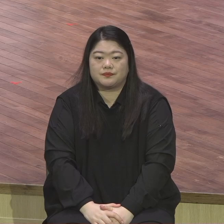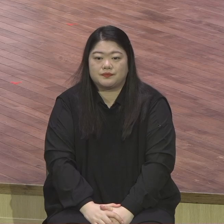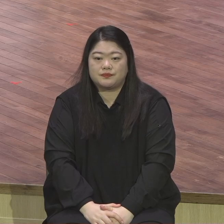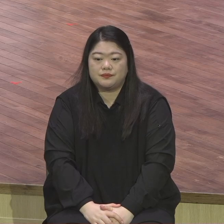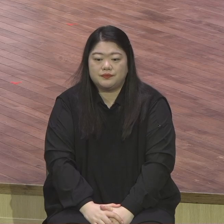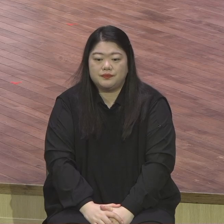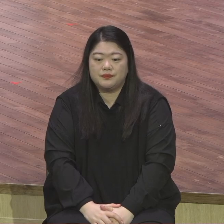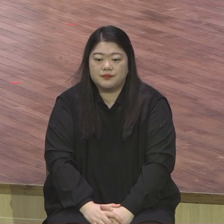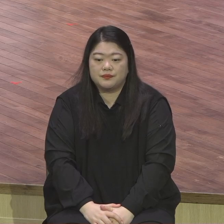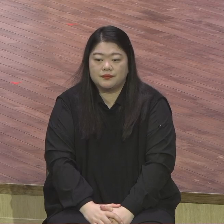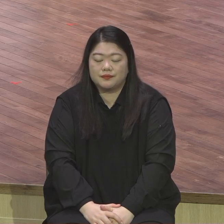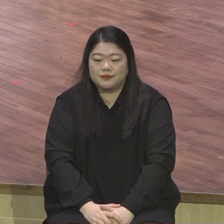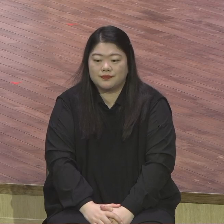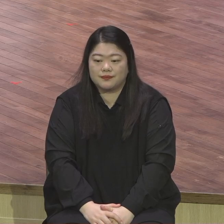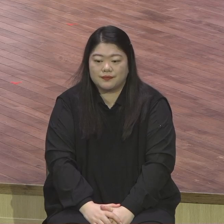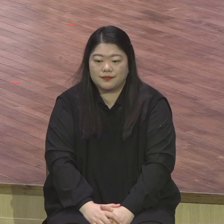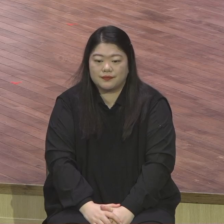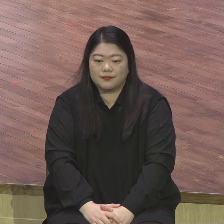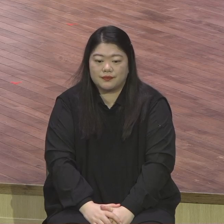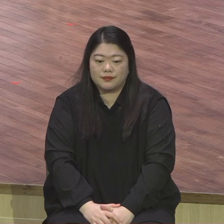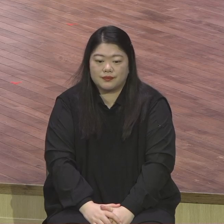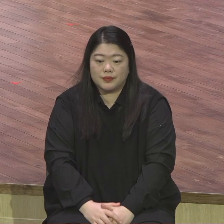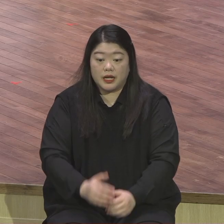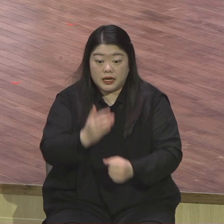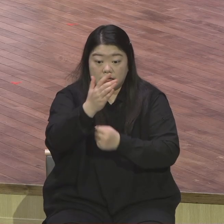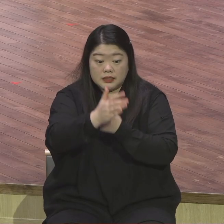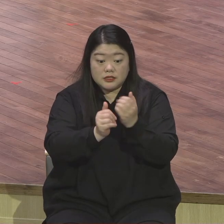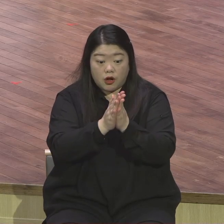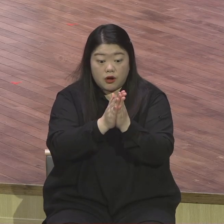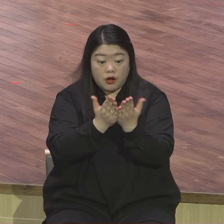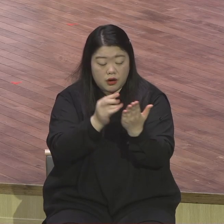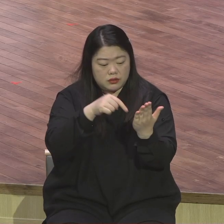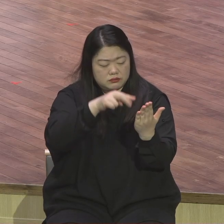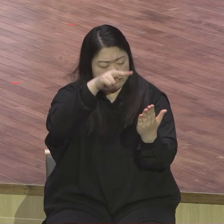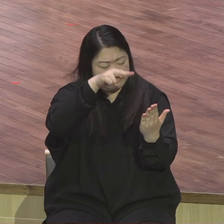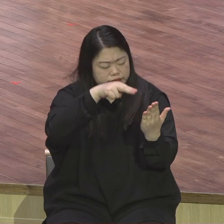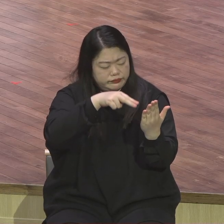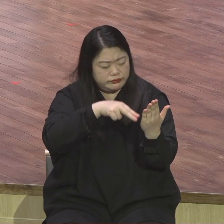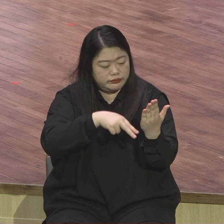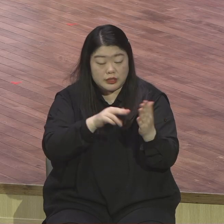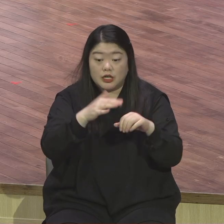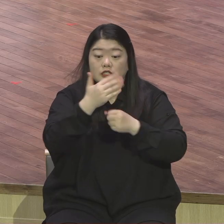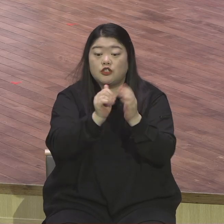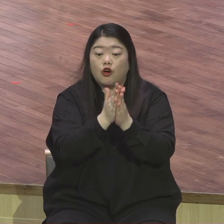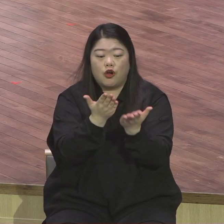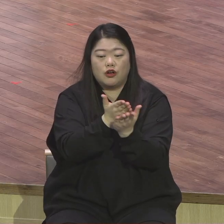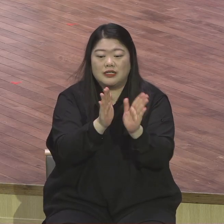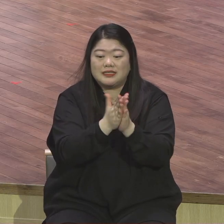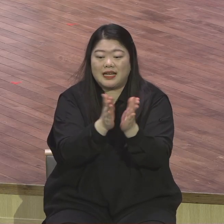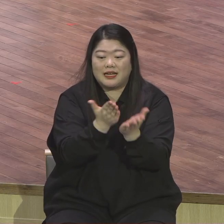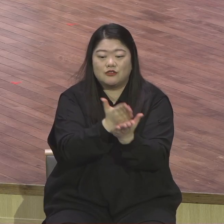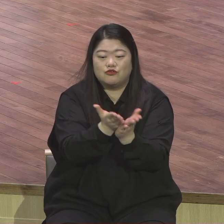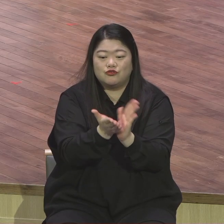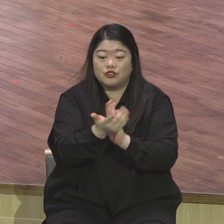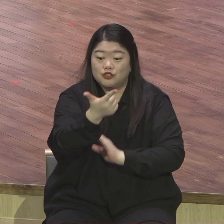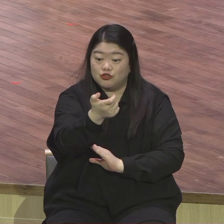성경말씀은 이 66권 이거 말씀하고 있는 거예요 66권 전체로 이 무슨 말씀하느냐